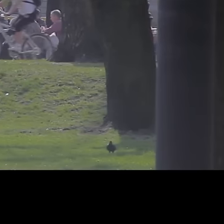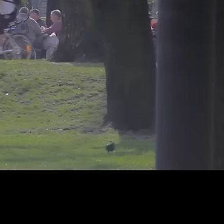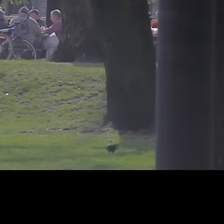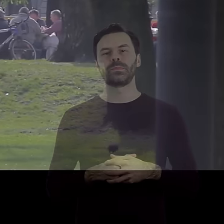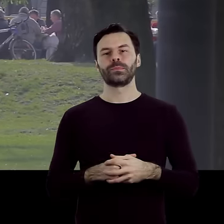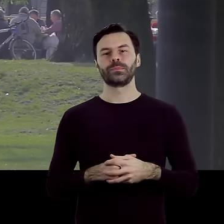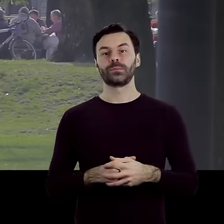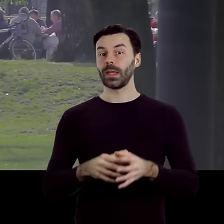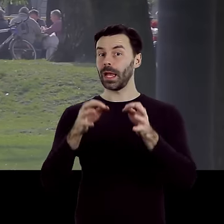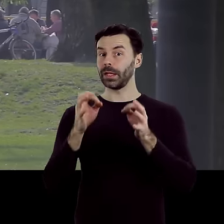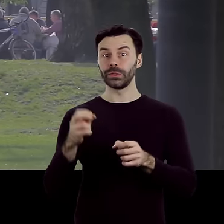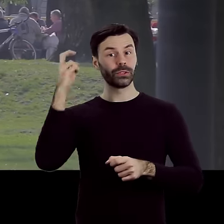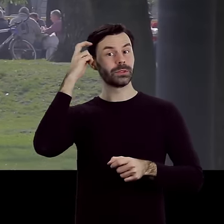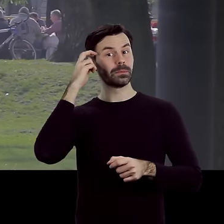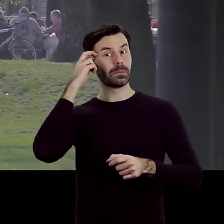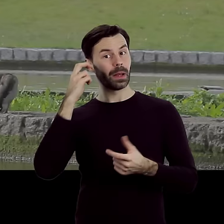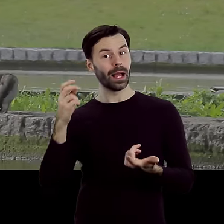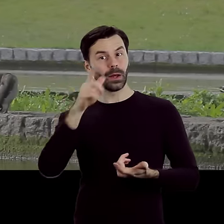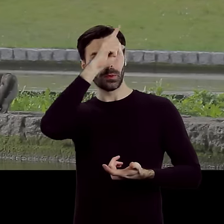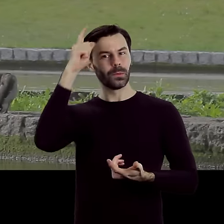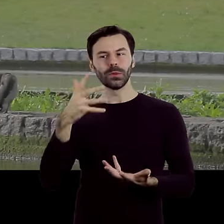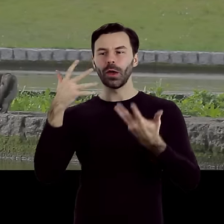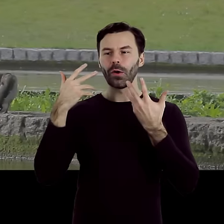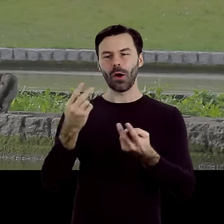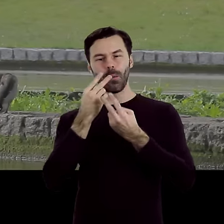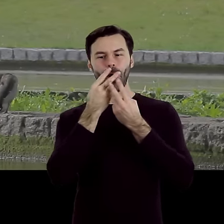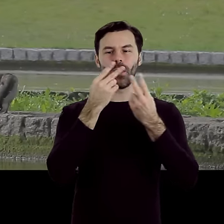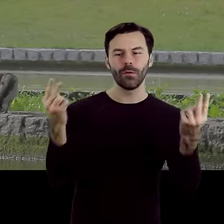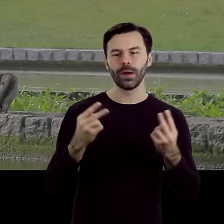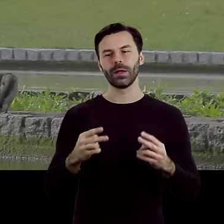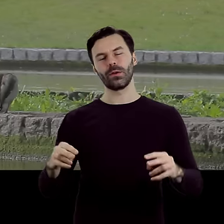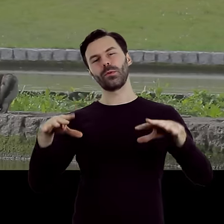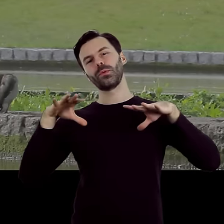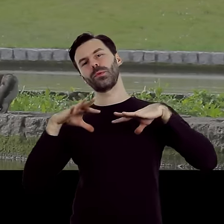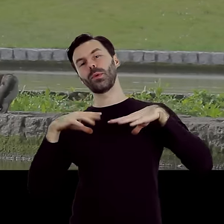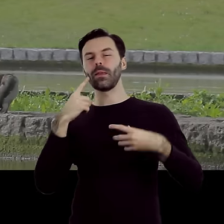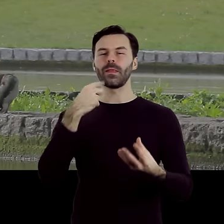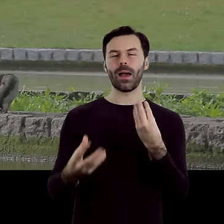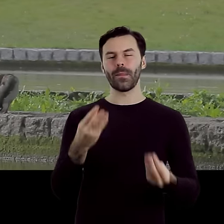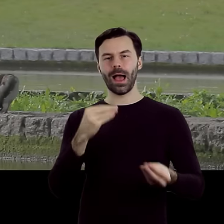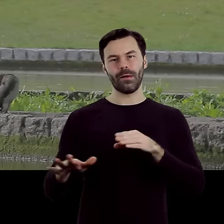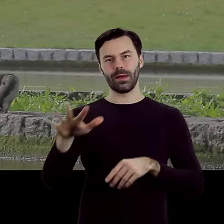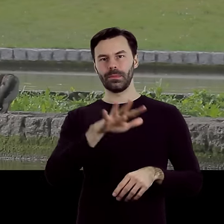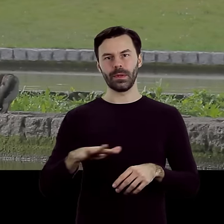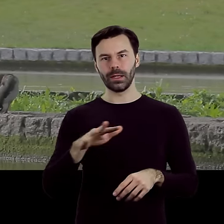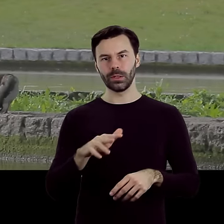Dziś park to chętnie odwiedzane przez Łodzian miejsce odpoczynku i zabawy. Niewielu ze spacerujących wie,